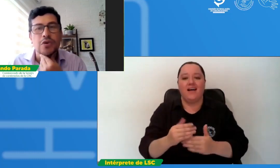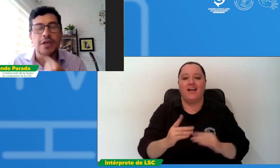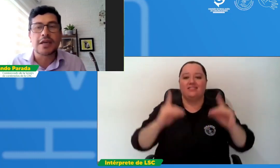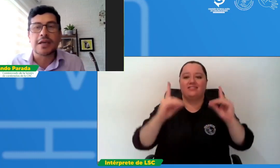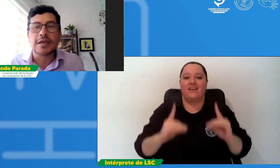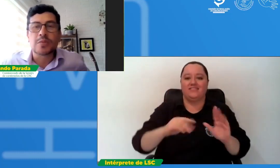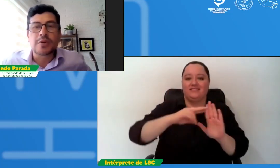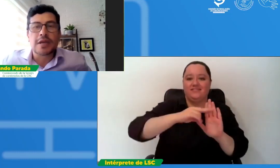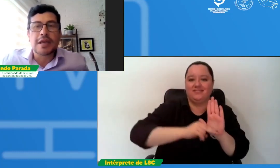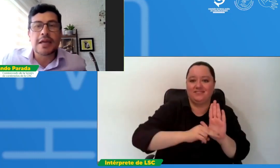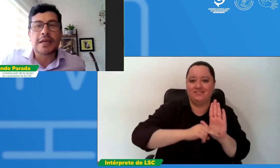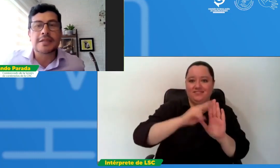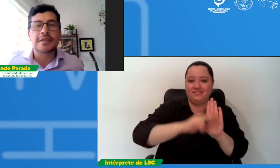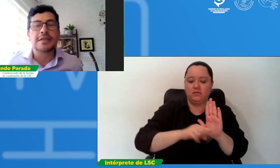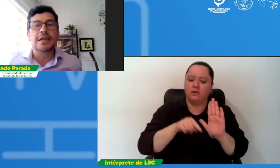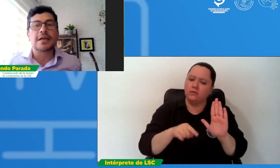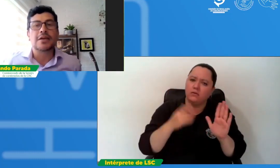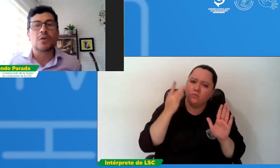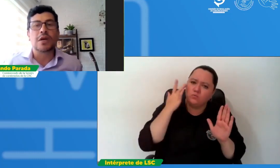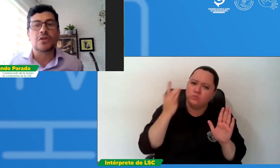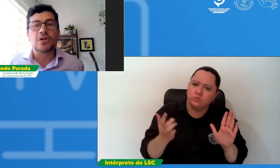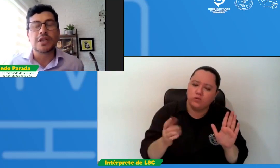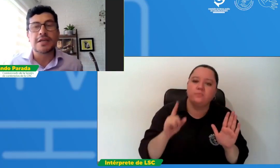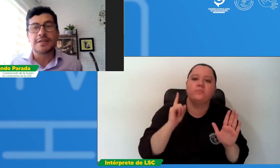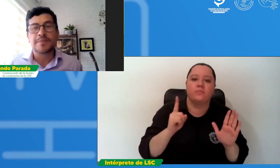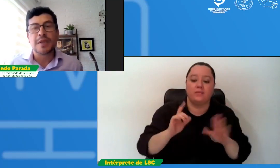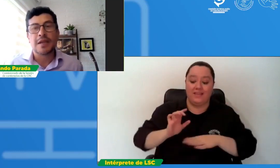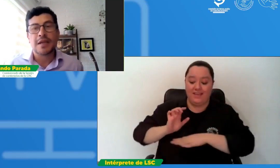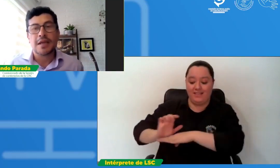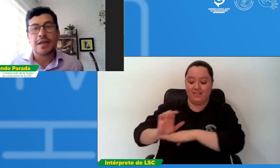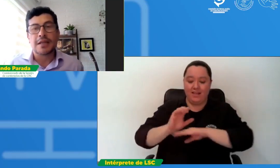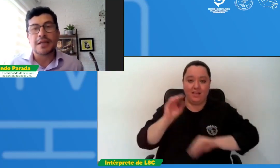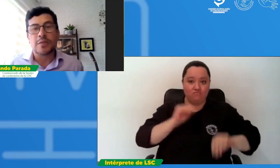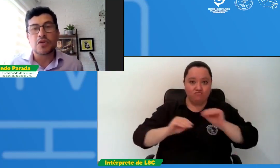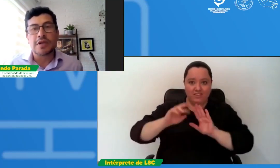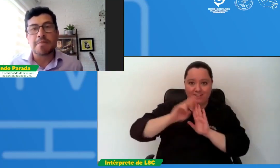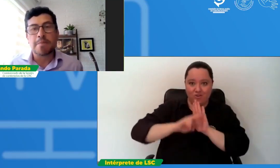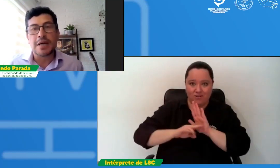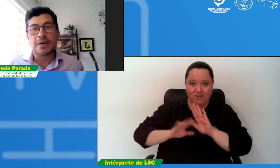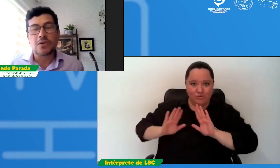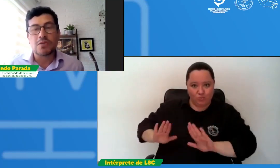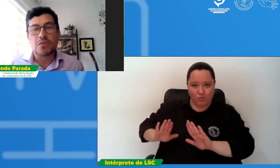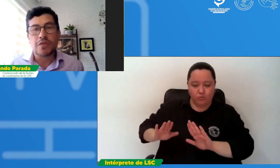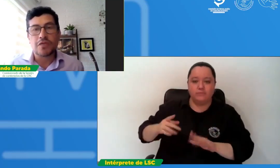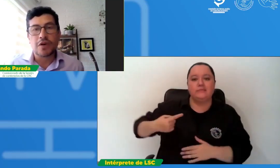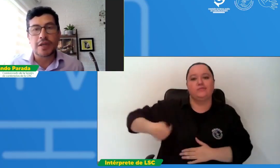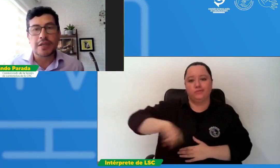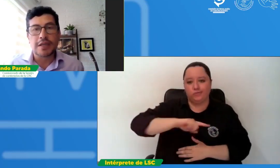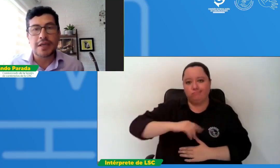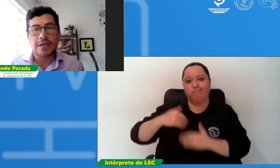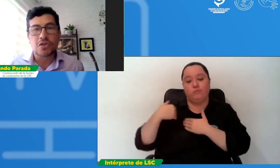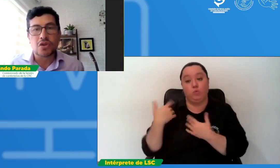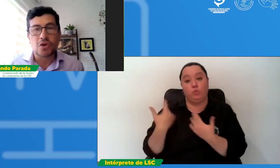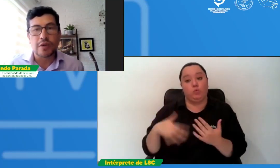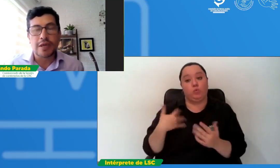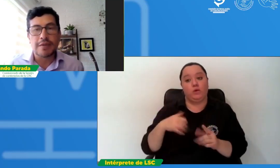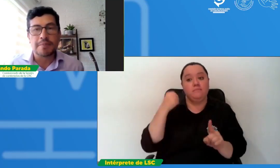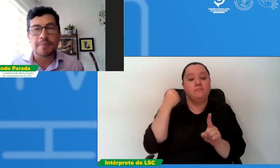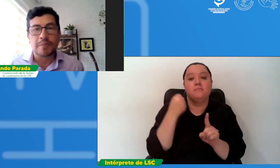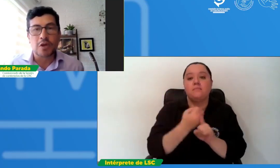qué? Esto porque las entidades regulatorias tenemos un impacto muy fuerte sobre los